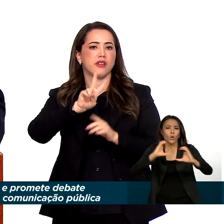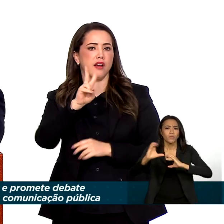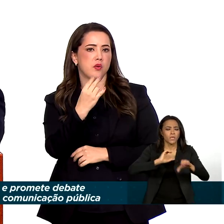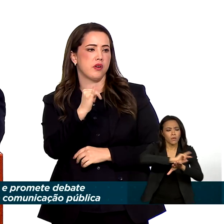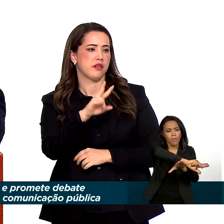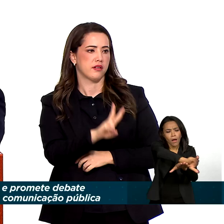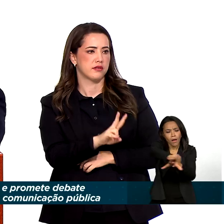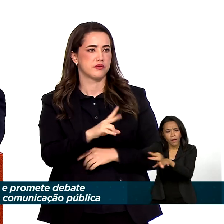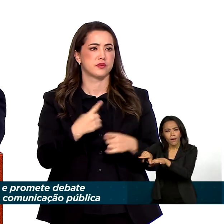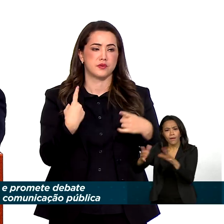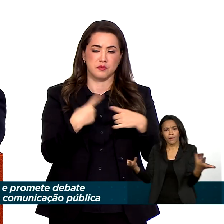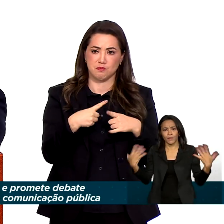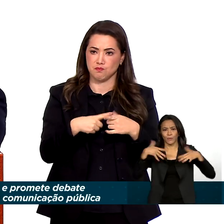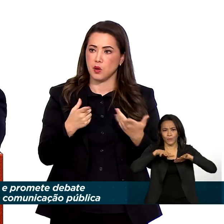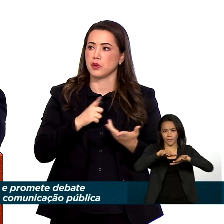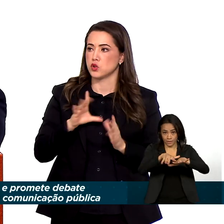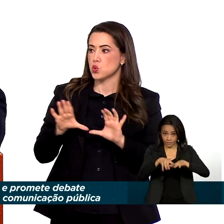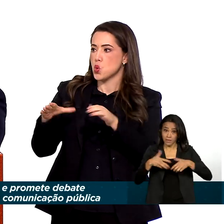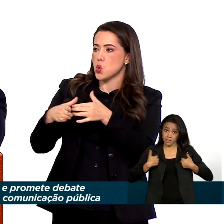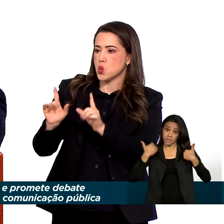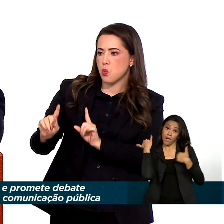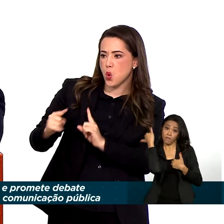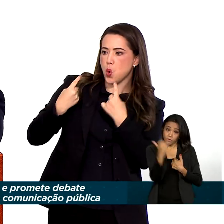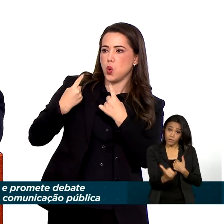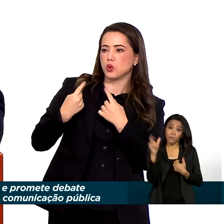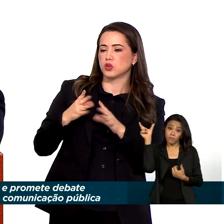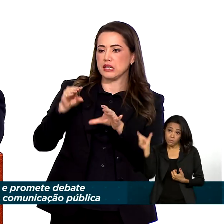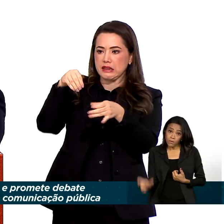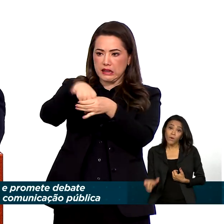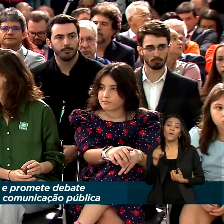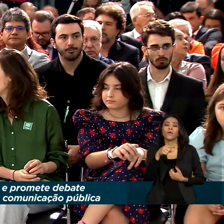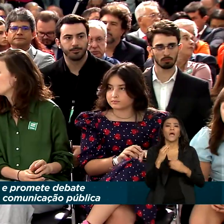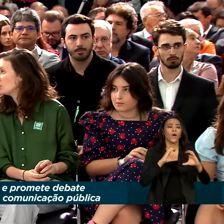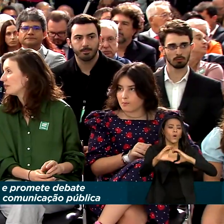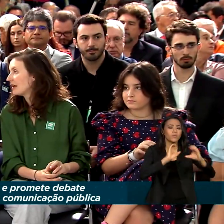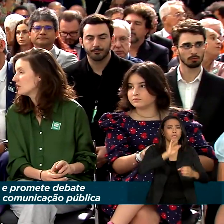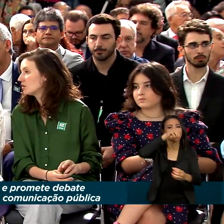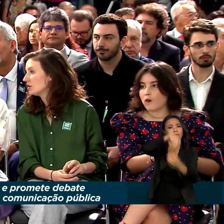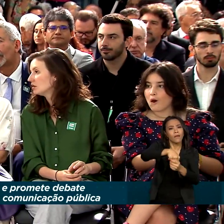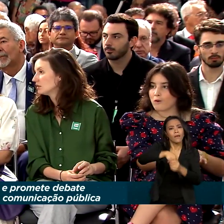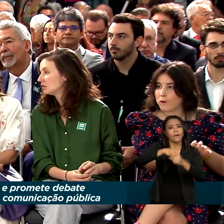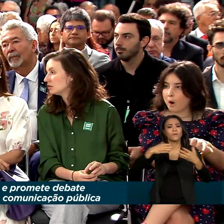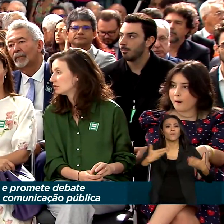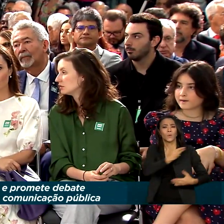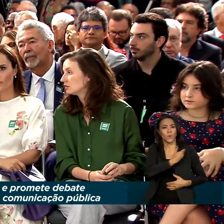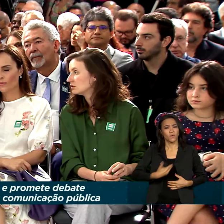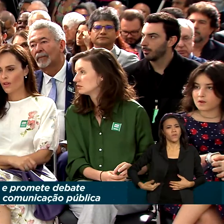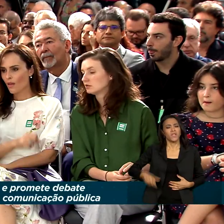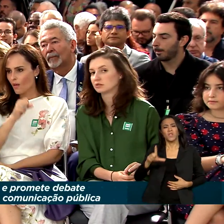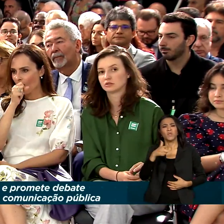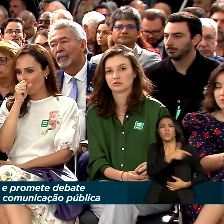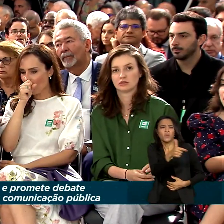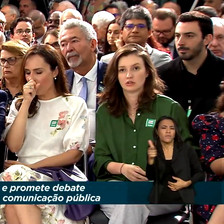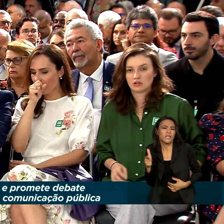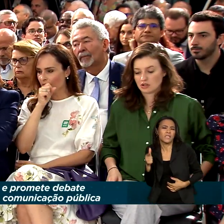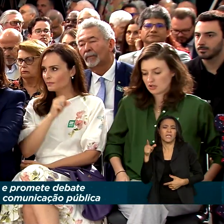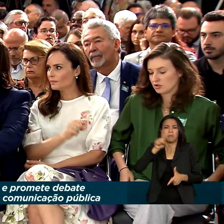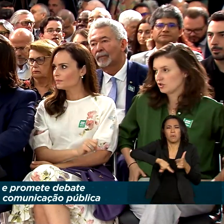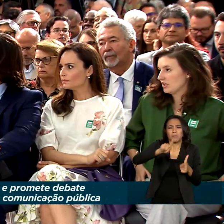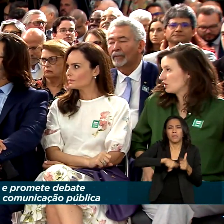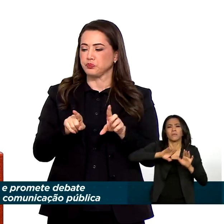e inclusiva e afirmou que a comunicação institucional não será contaminada por posições